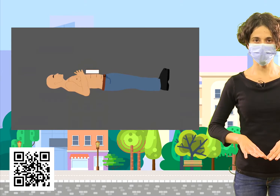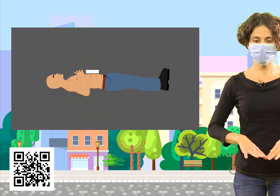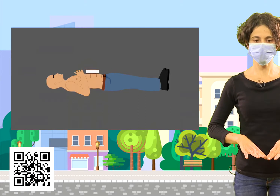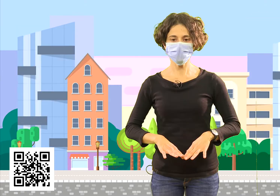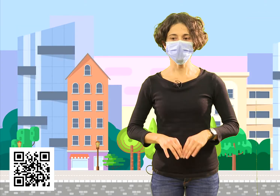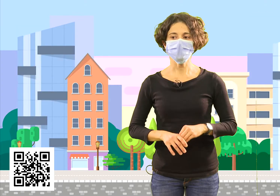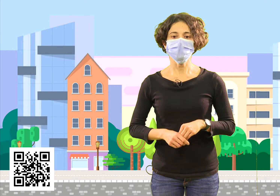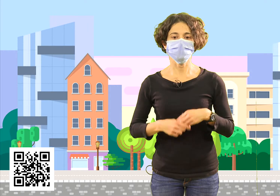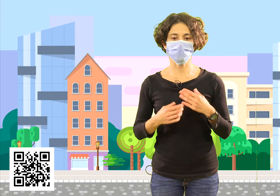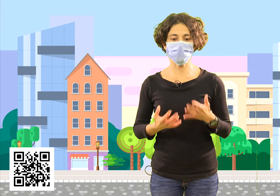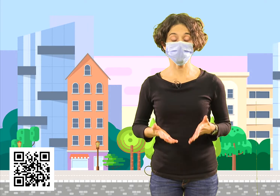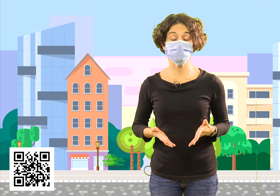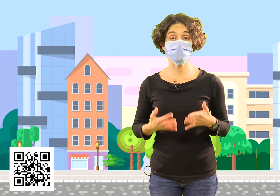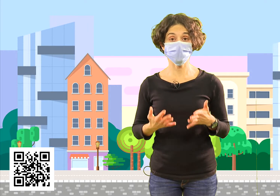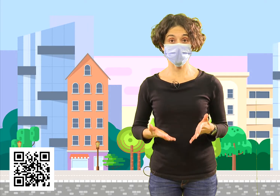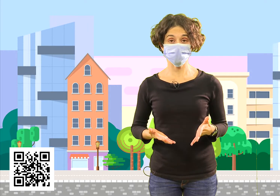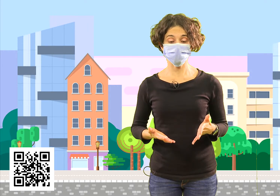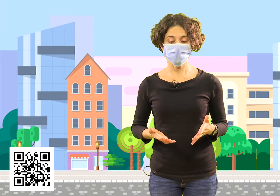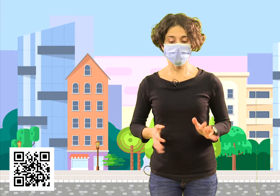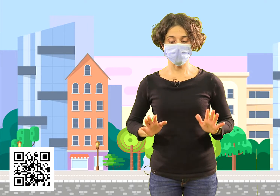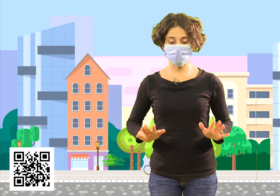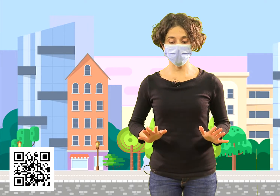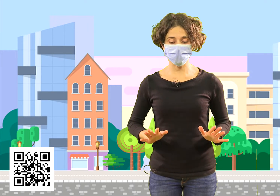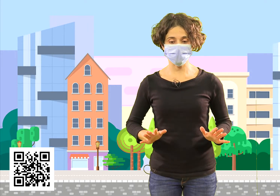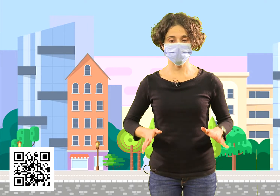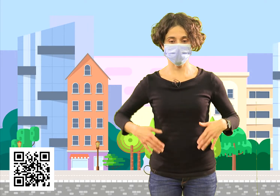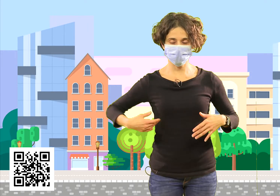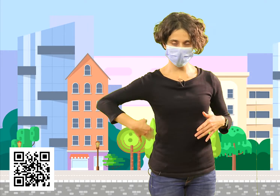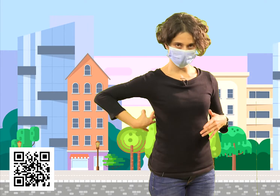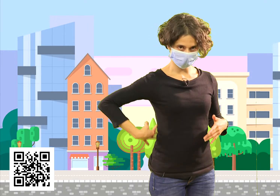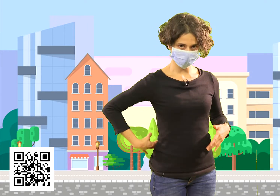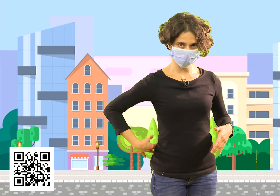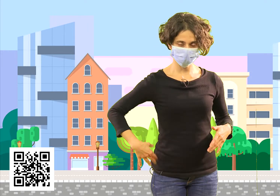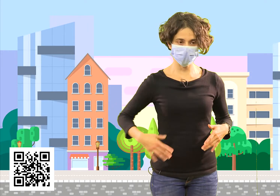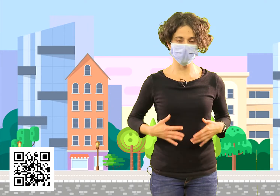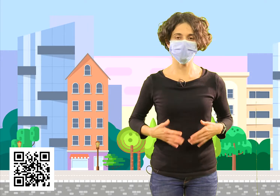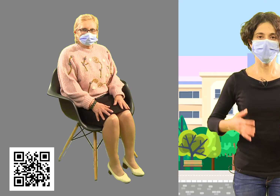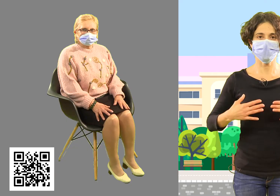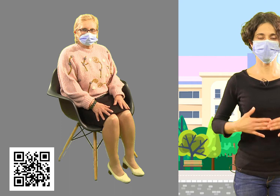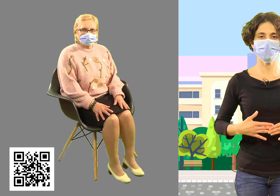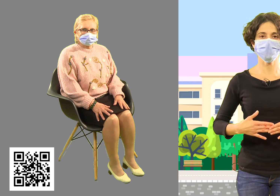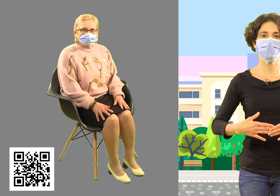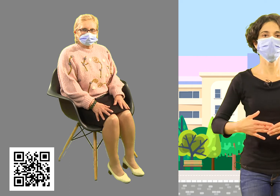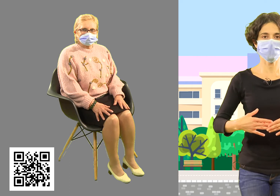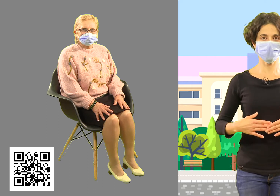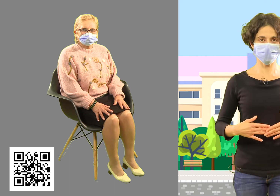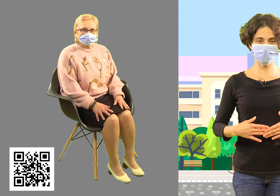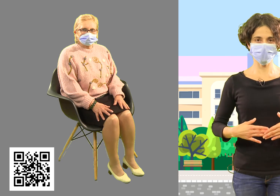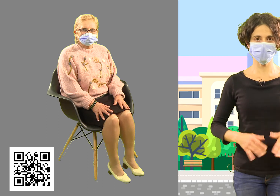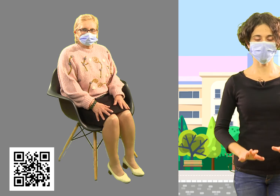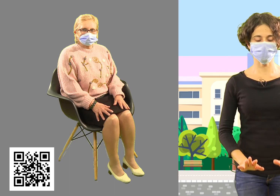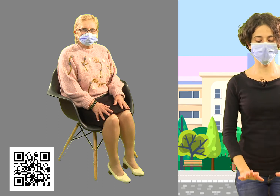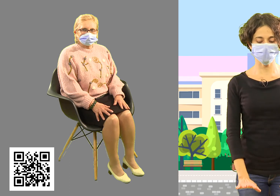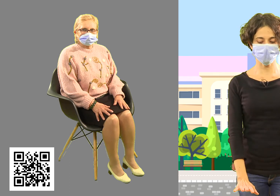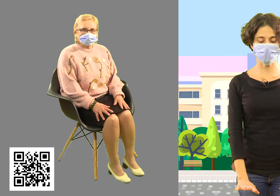aire. Si lo hacen sentados, recuerden tener una correcta postura, la espalda pegada a la